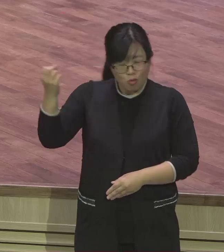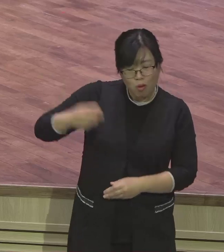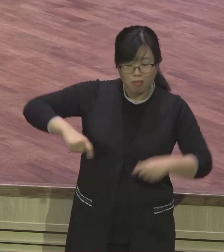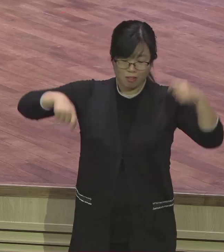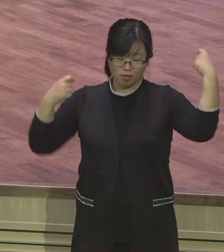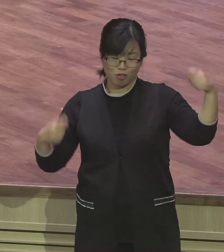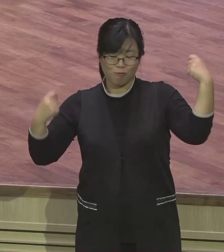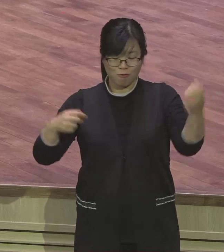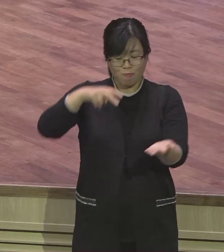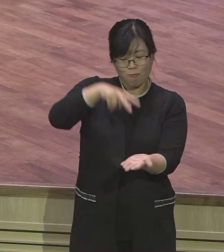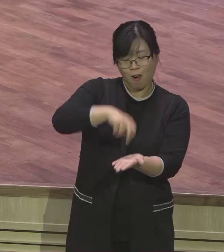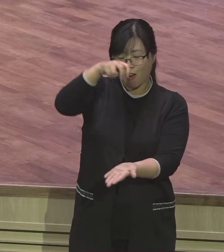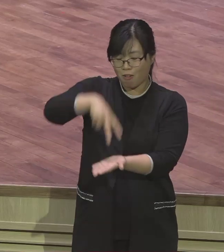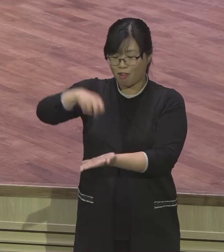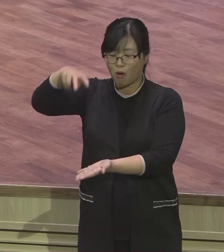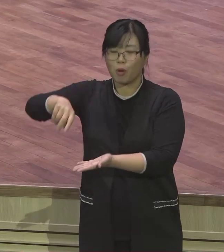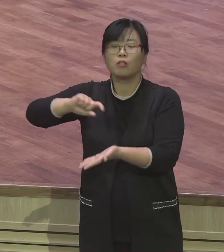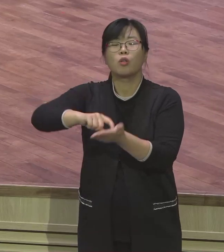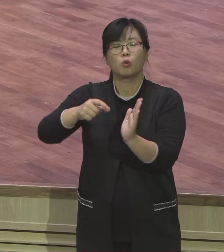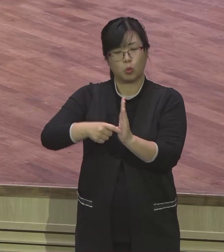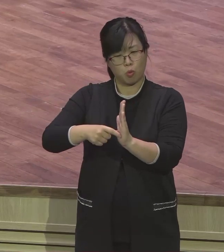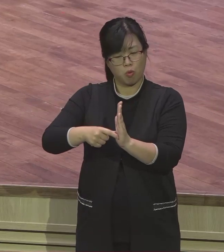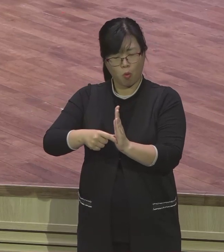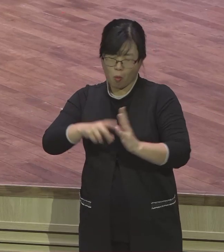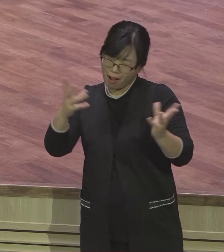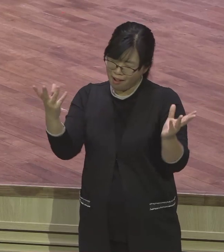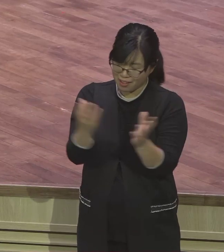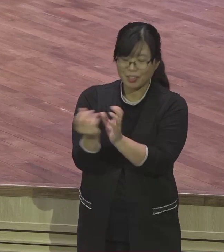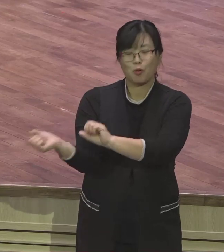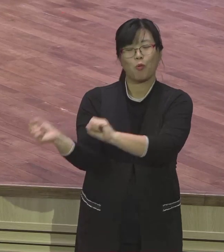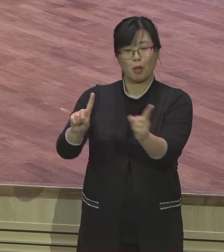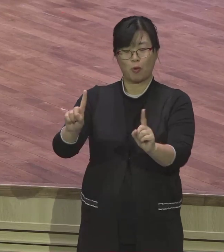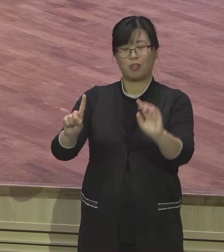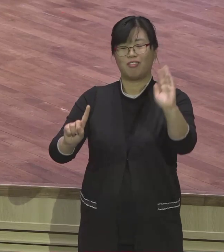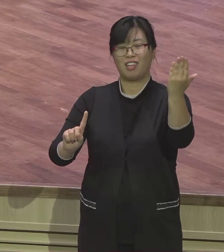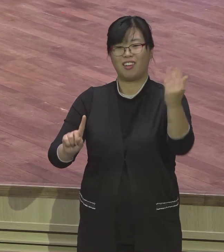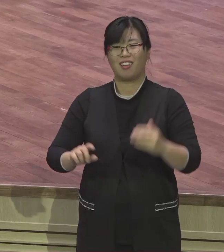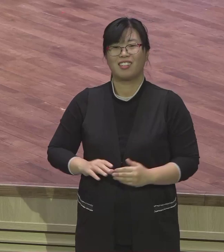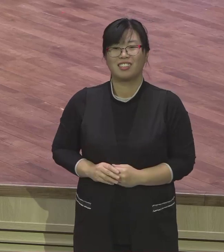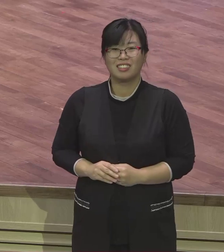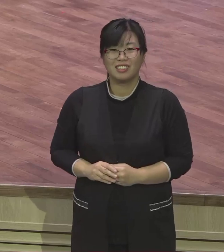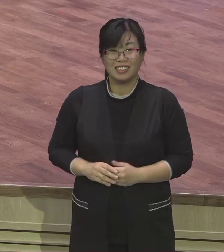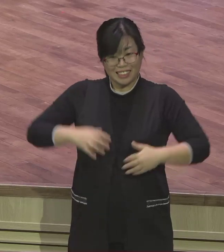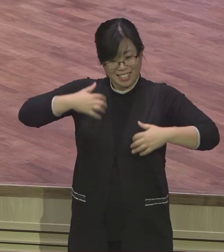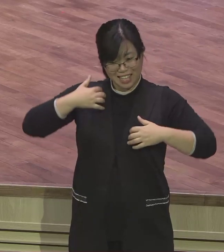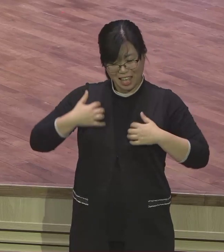이게 복음이에요. 복음 아멘 기쁨으로 뛰놀게 한다.